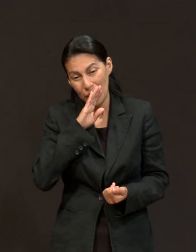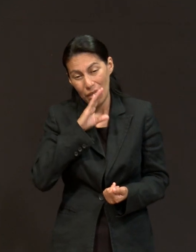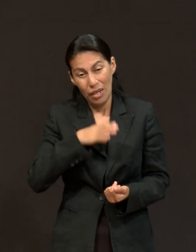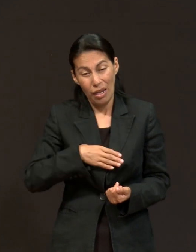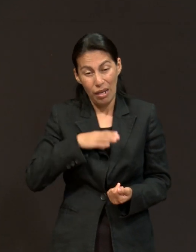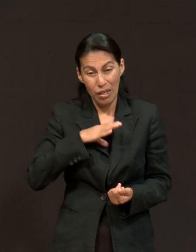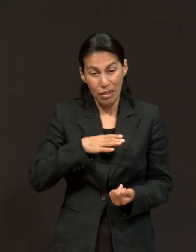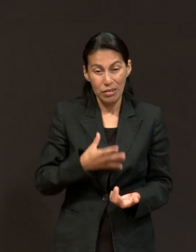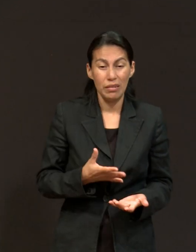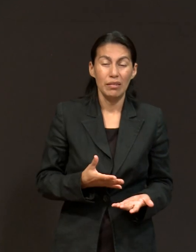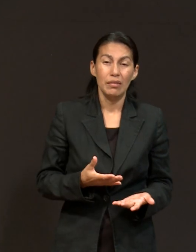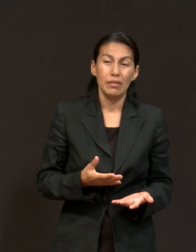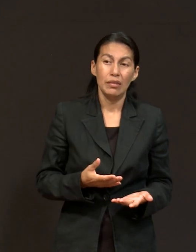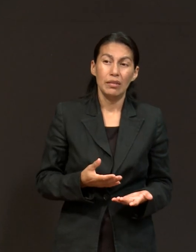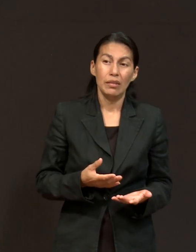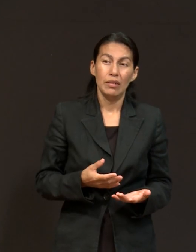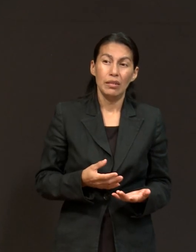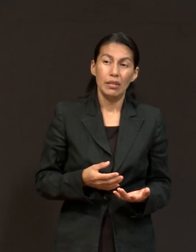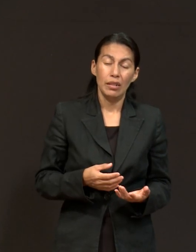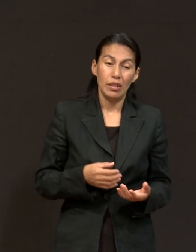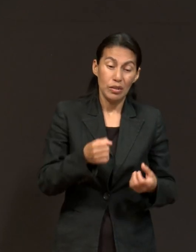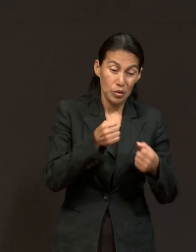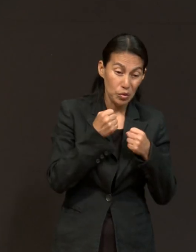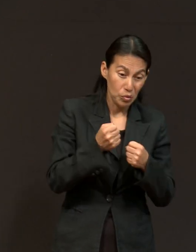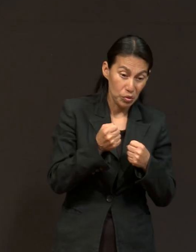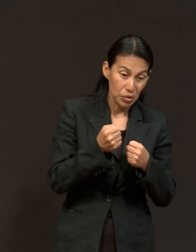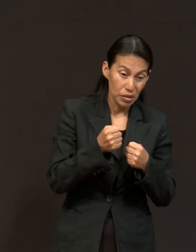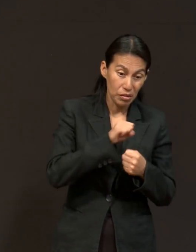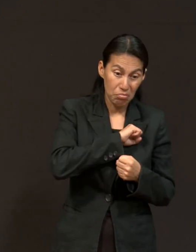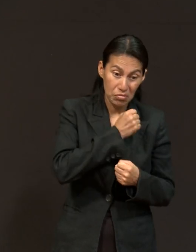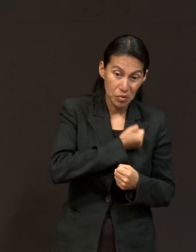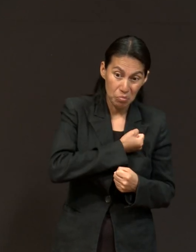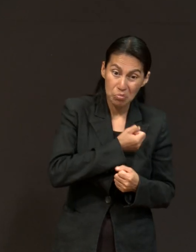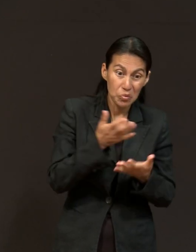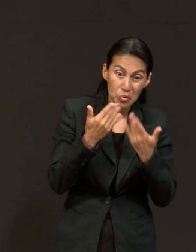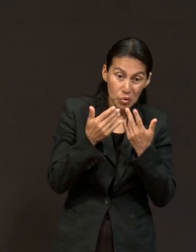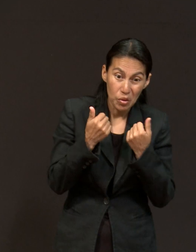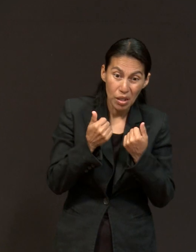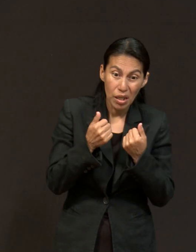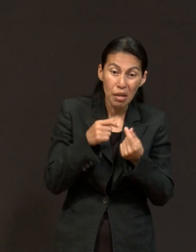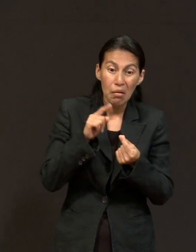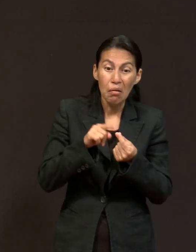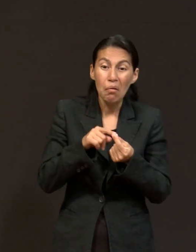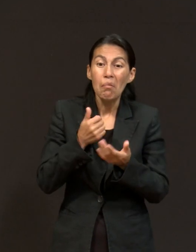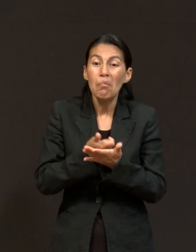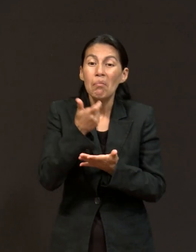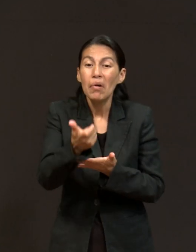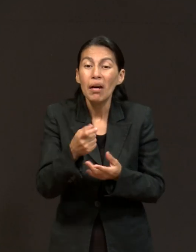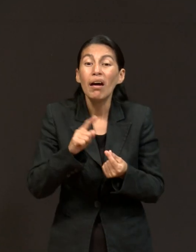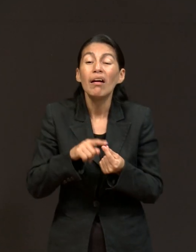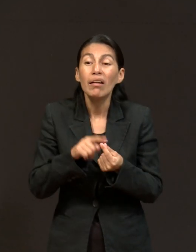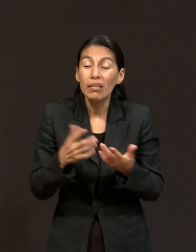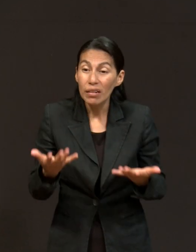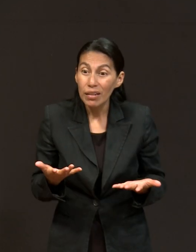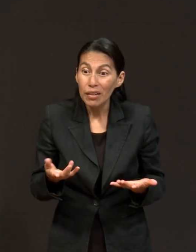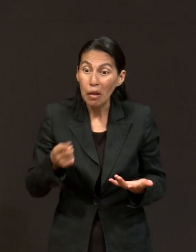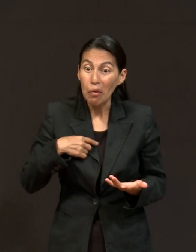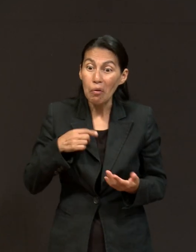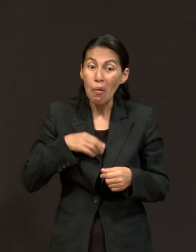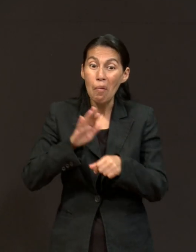no había seguridad tampoco, no había un seguro. Entonces, ¿quién va a absorber los gastos médicos? Y soy la más grande de los dos